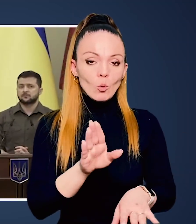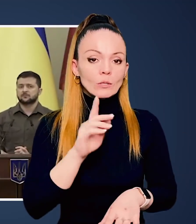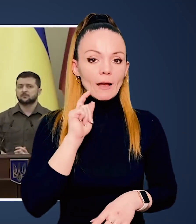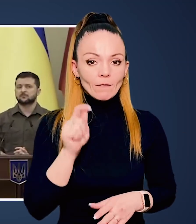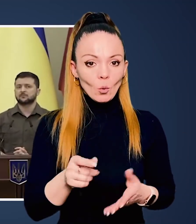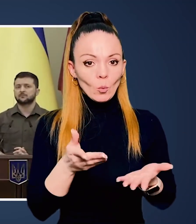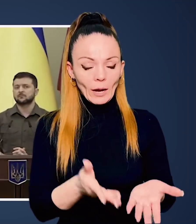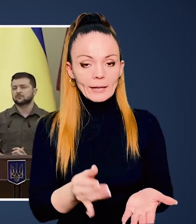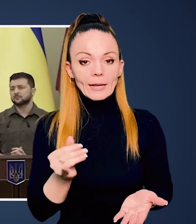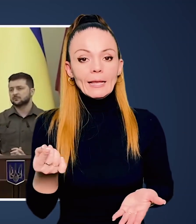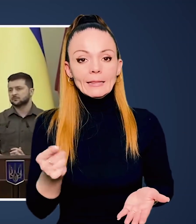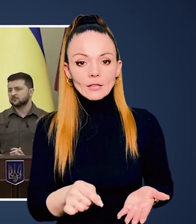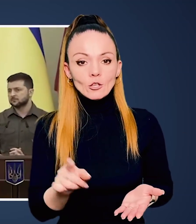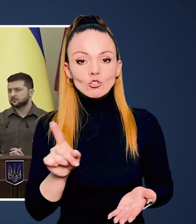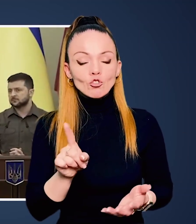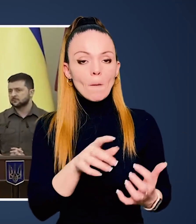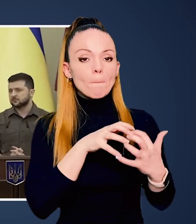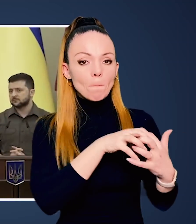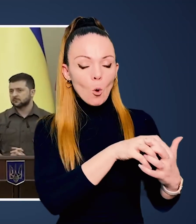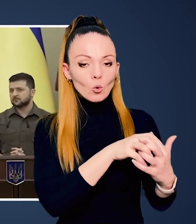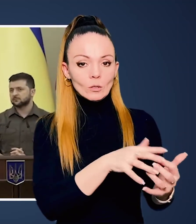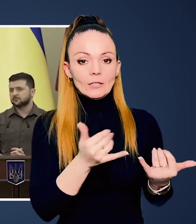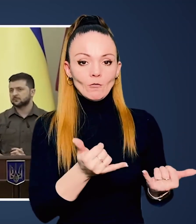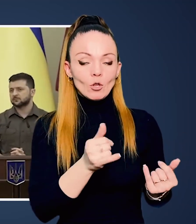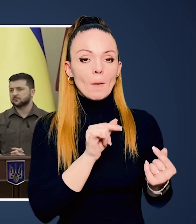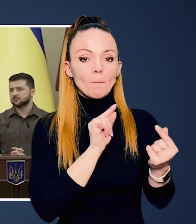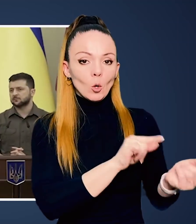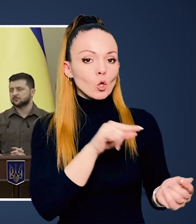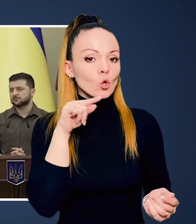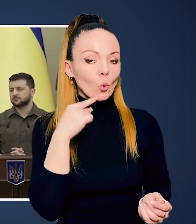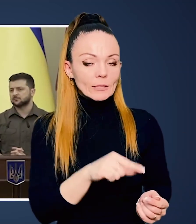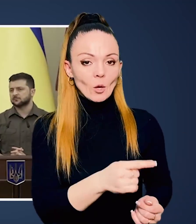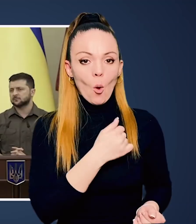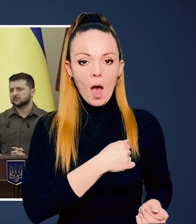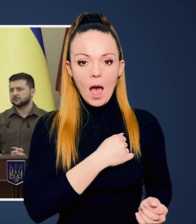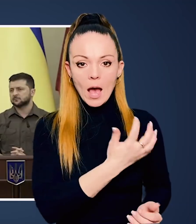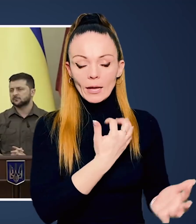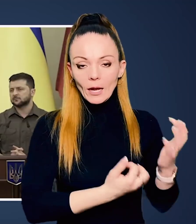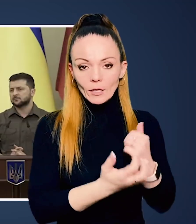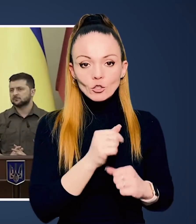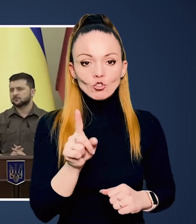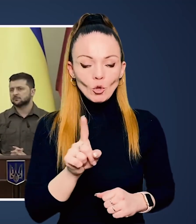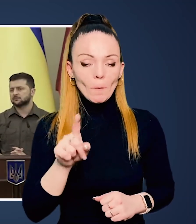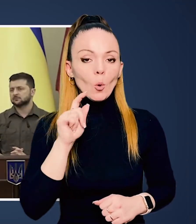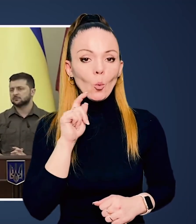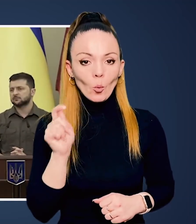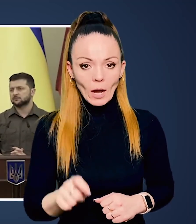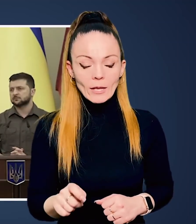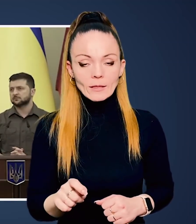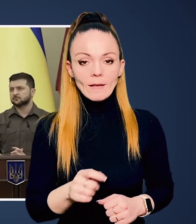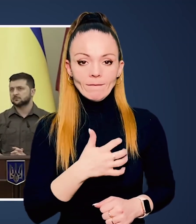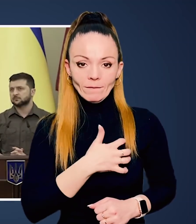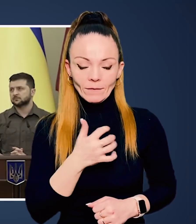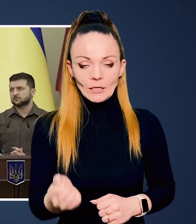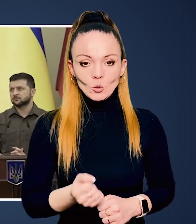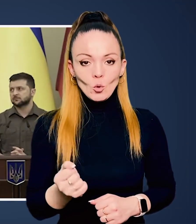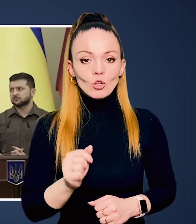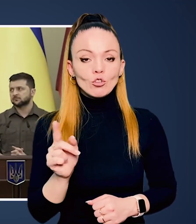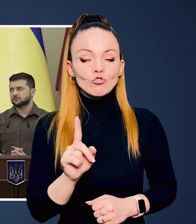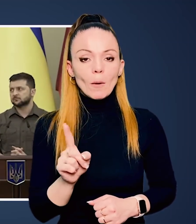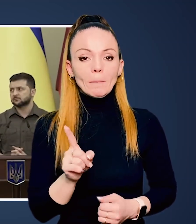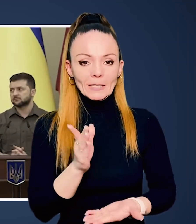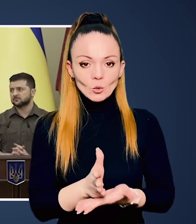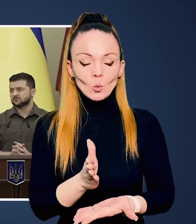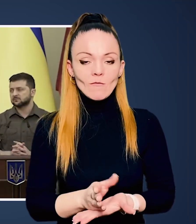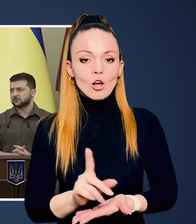сьогодні залишаються в Україні. І тих, що борються сьогодні проти російської агресії, щоб